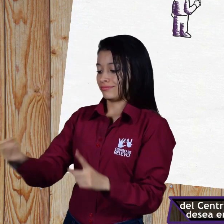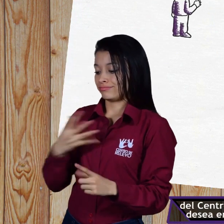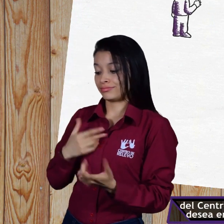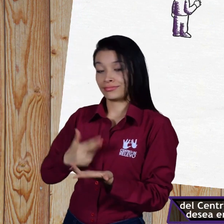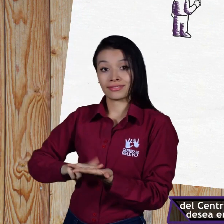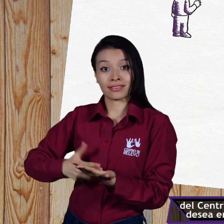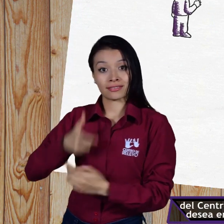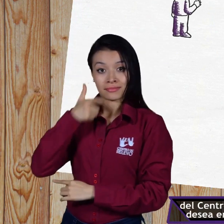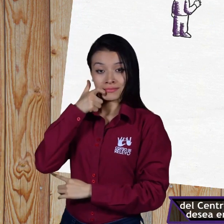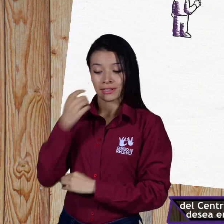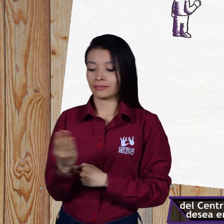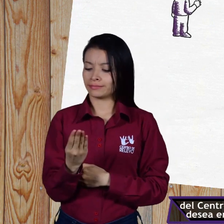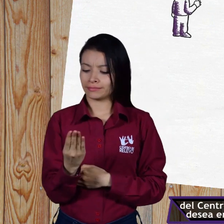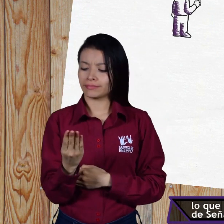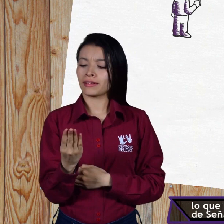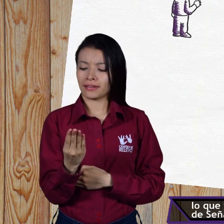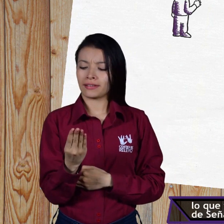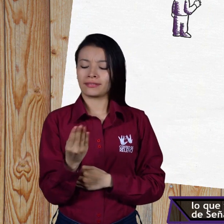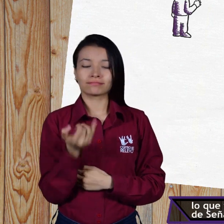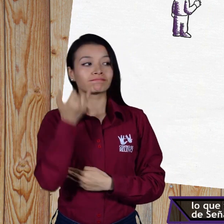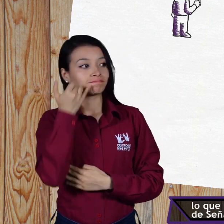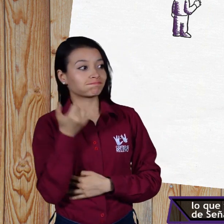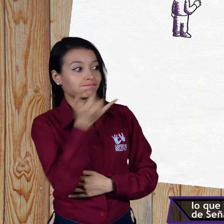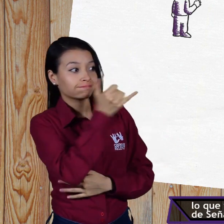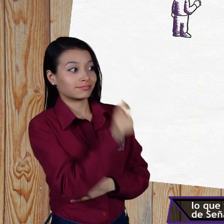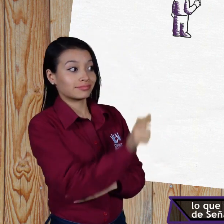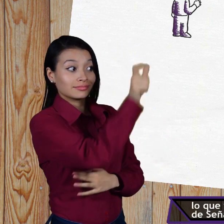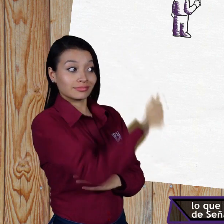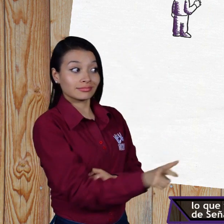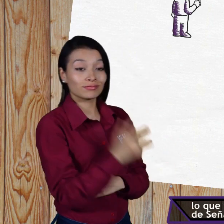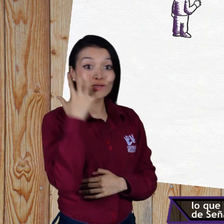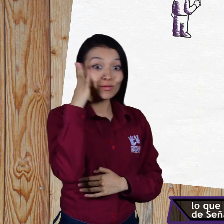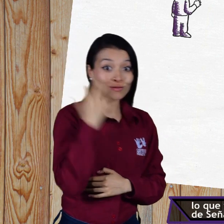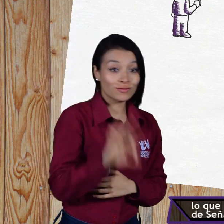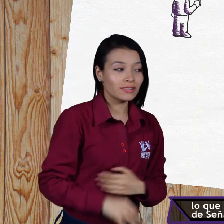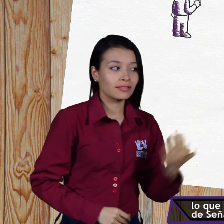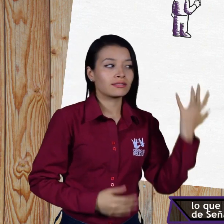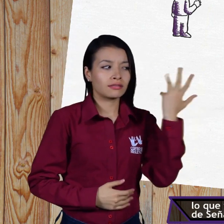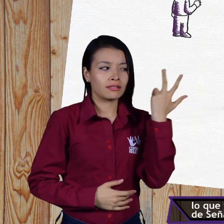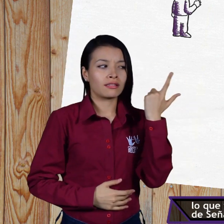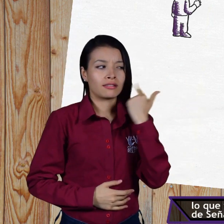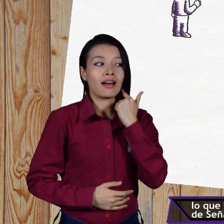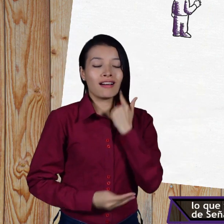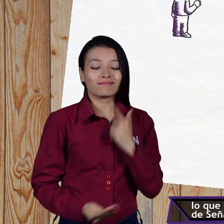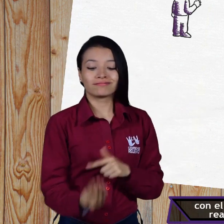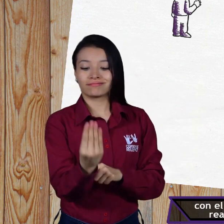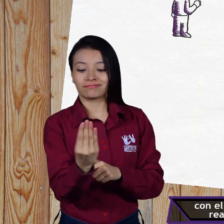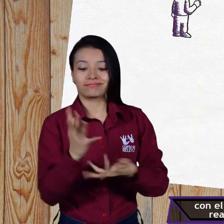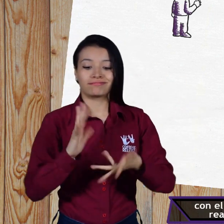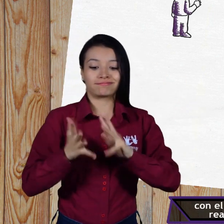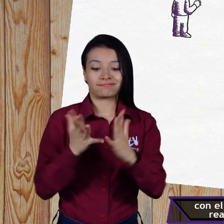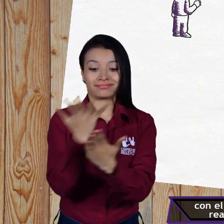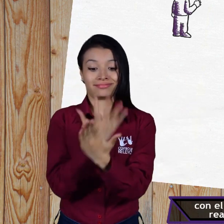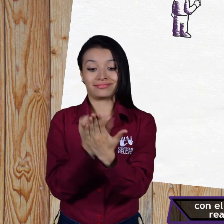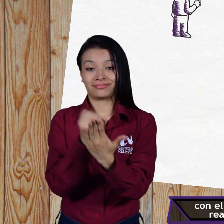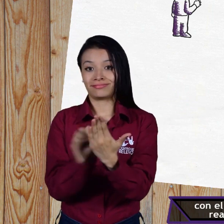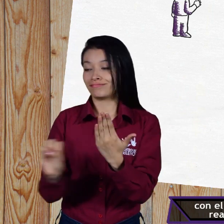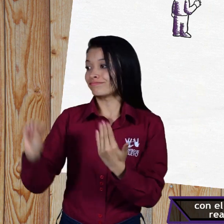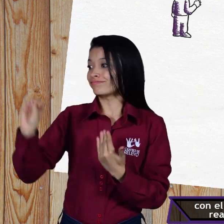desea enviar un mensaje a una persona oyente, lo que tiene que hacer es un video en lengua de señas colombiana y enviarlo al intérprete con el número de contacto. Este